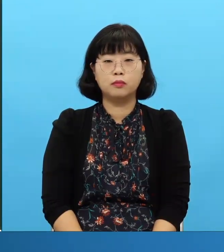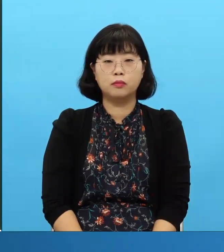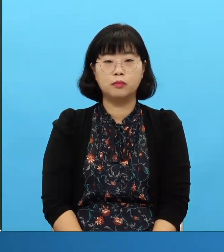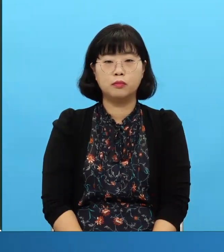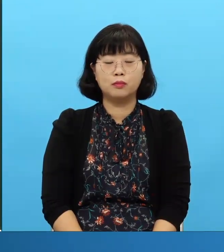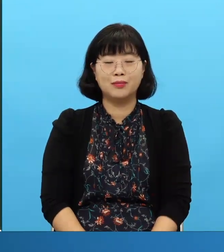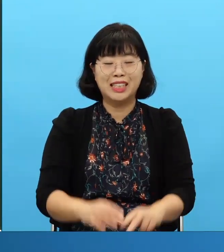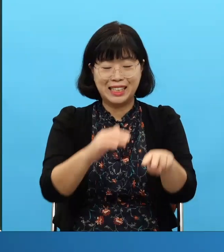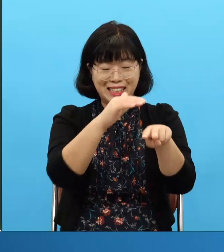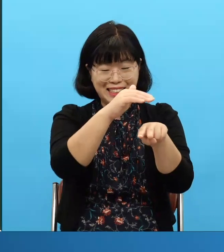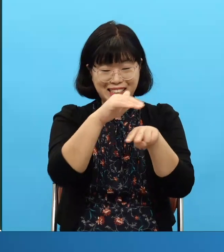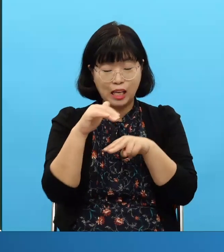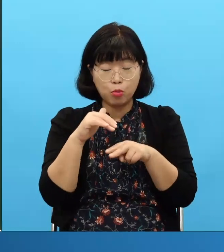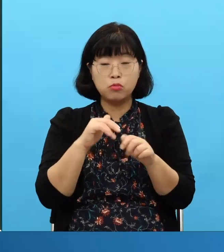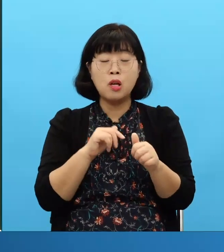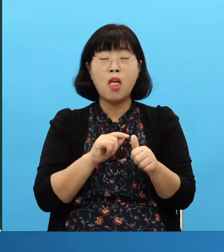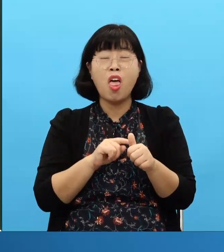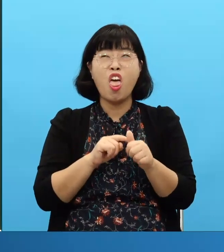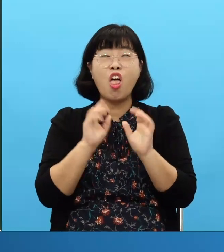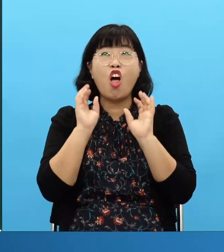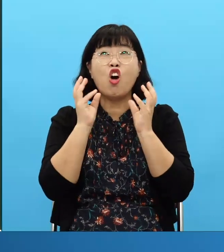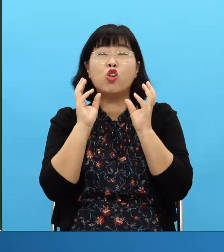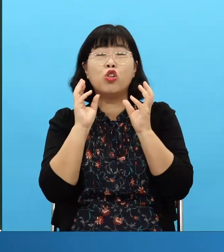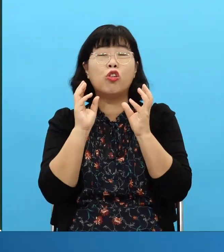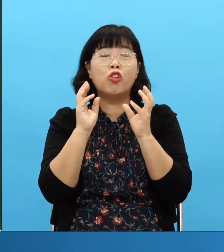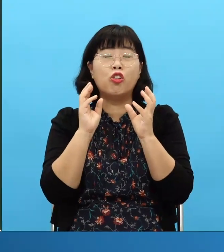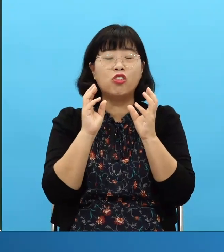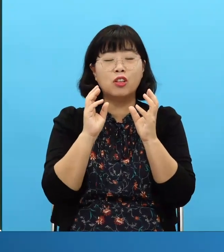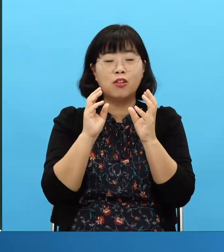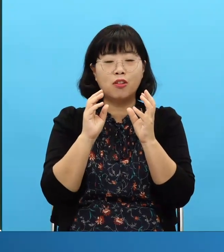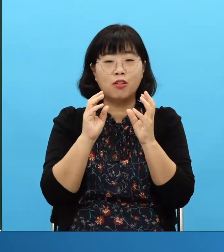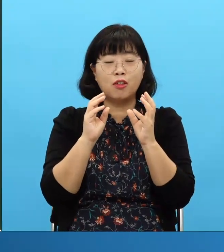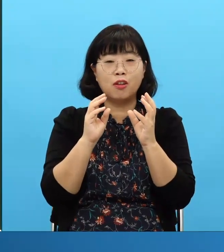para explicarlo de manera más simple el tiempo en el que Samuel era niño era un tiempo muy difícil